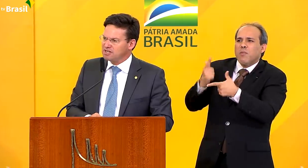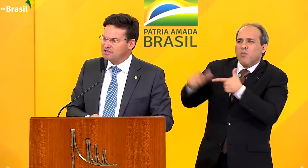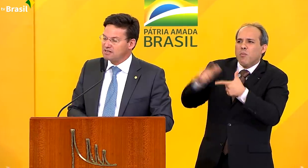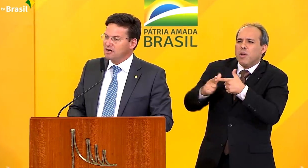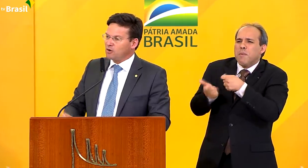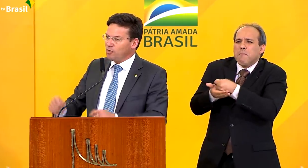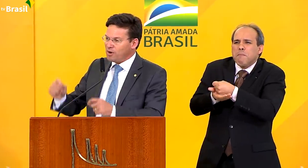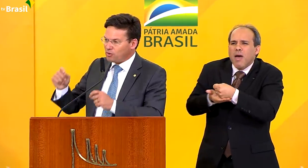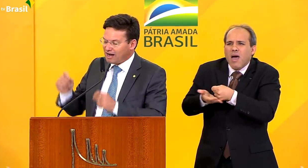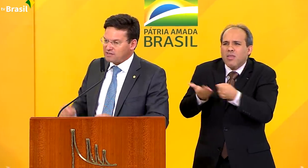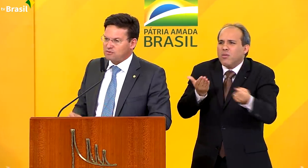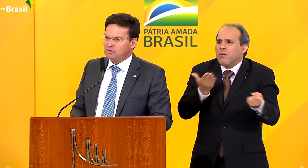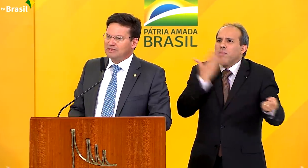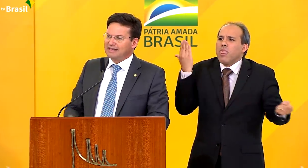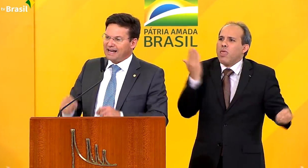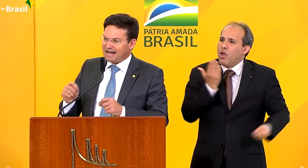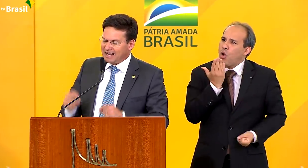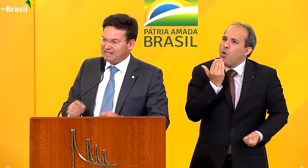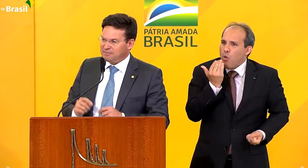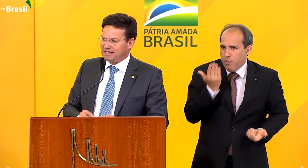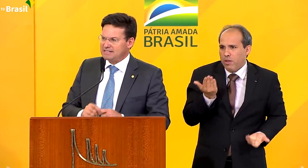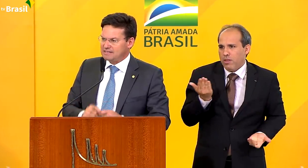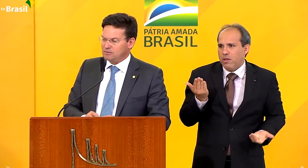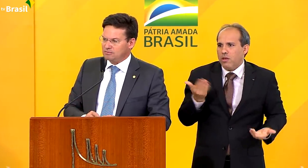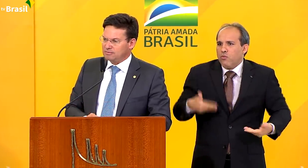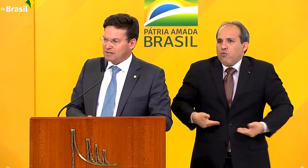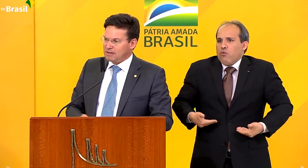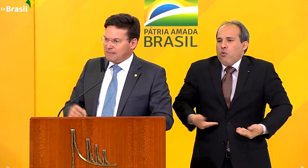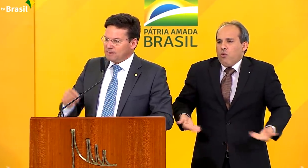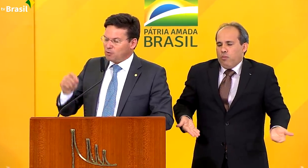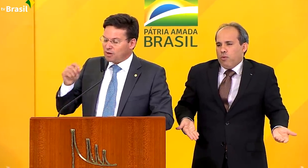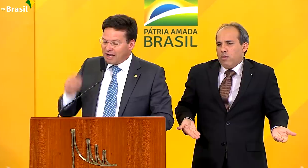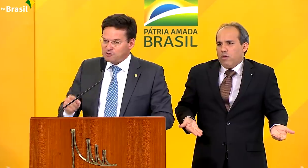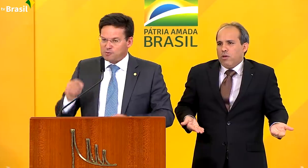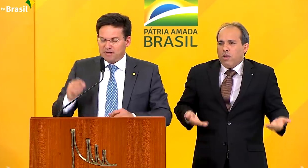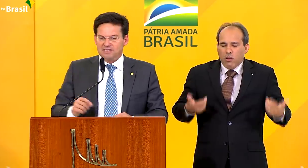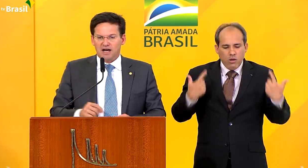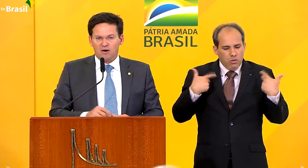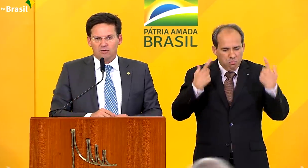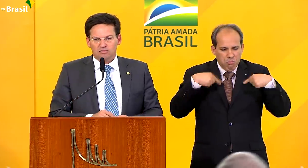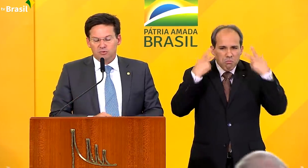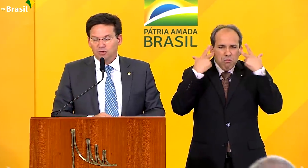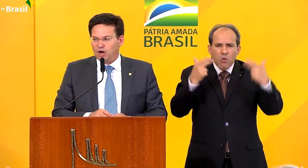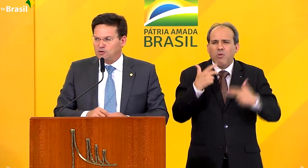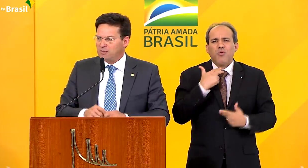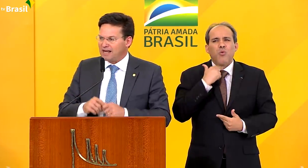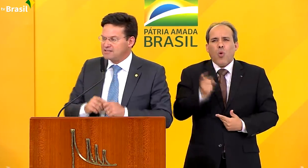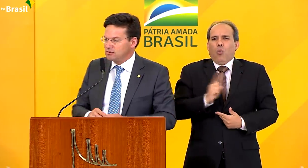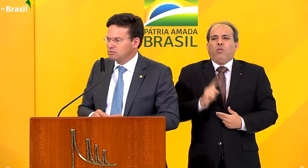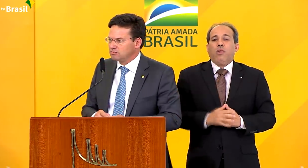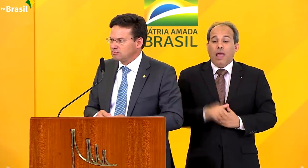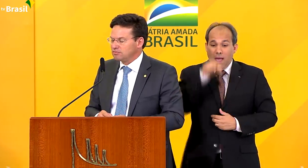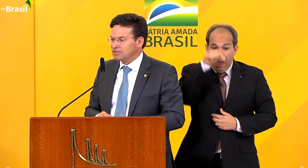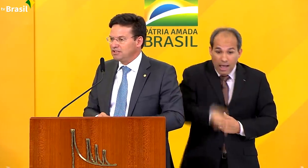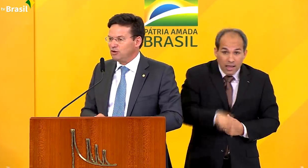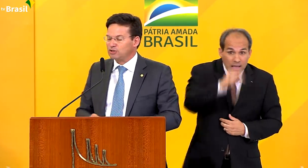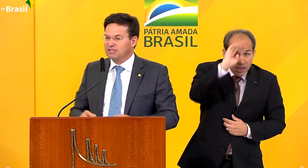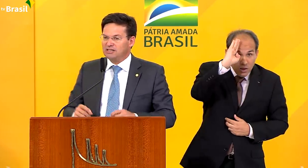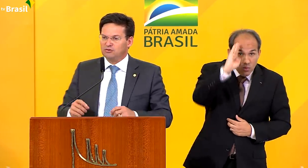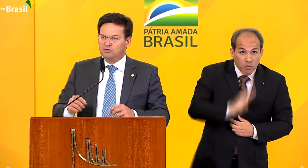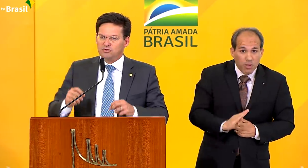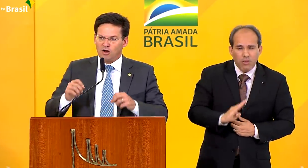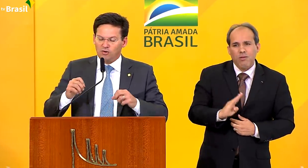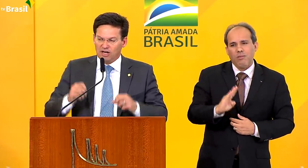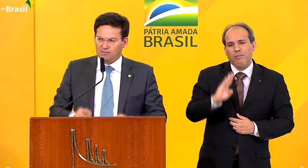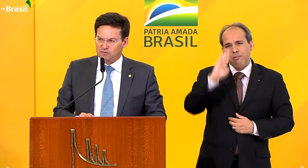sua subsistência, como é o caso da alimentação. No caso especial do nosso Brasil, que